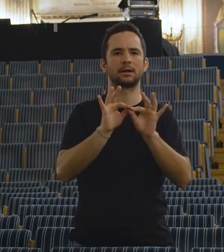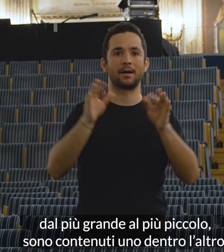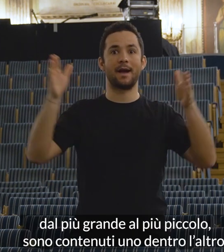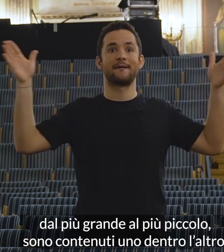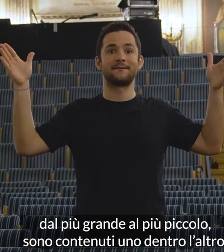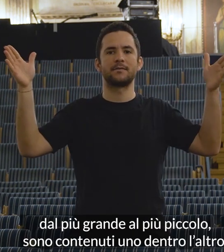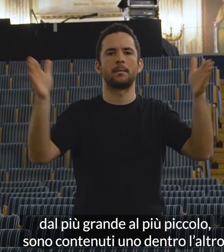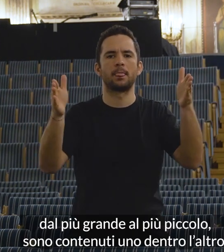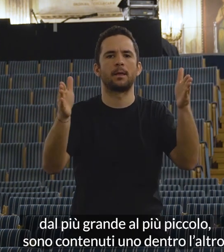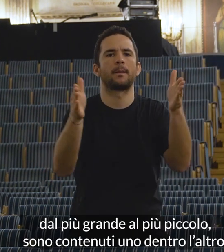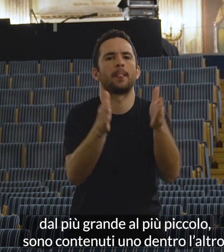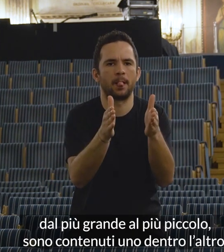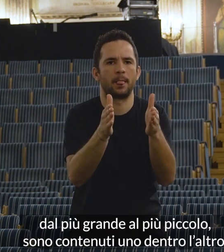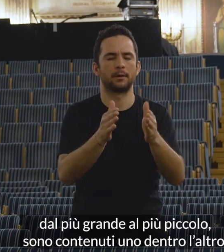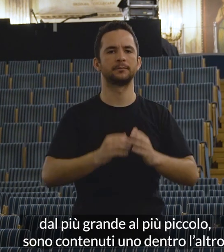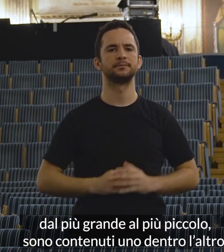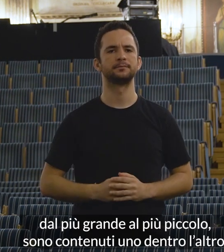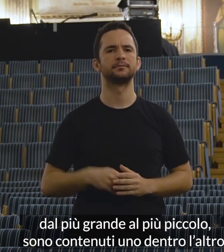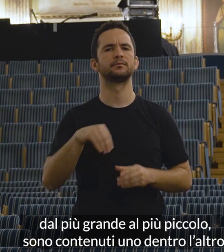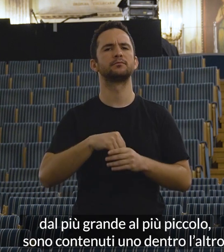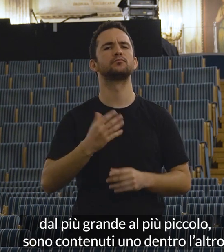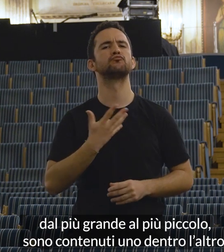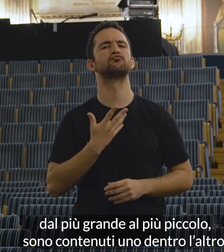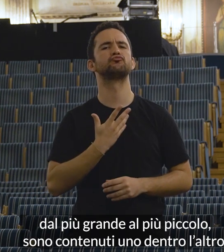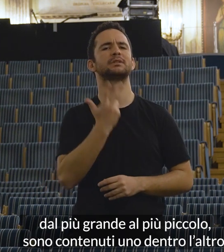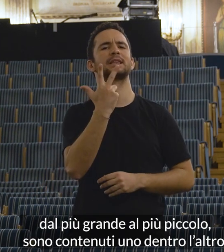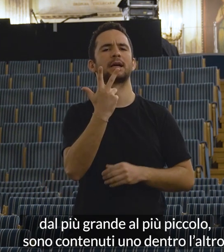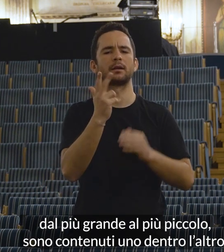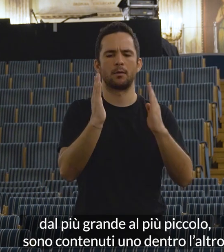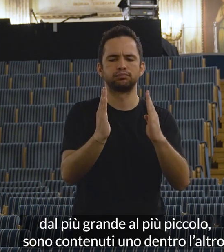Dal più grande al più piccolo sono contenuti uno dentro l'altro.